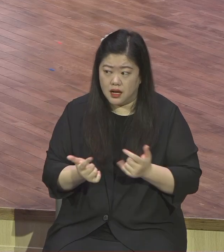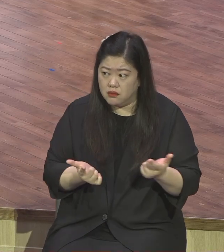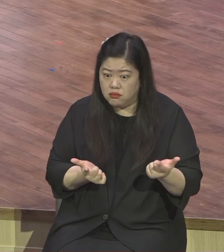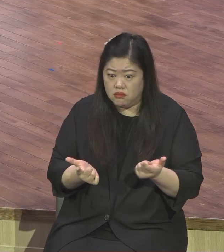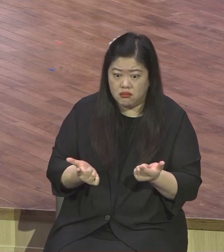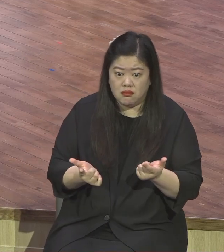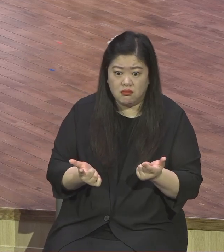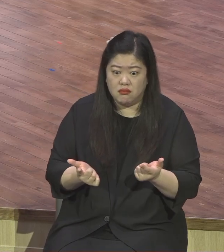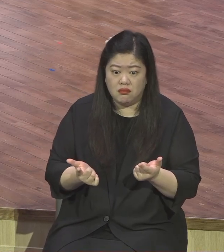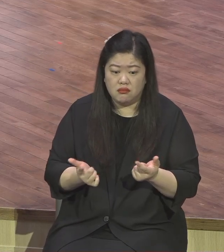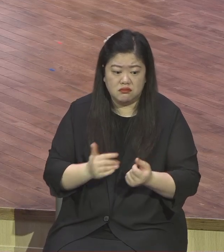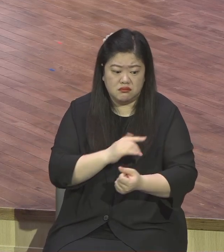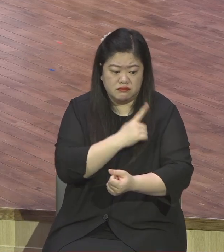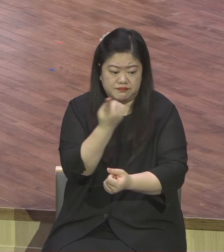계산할수록 손해예요